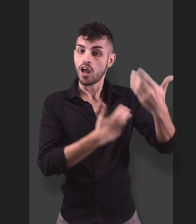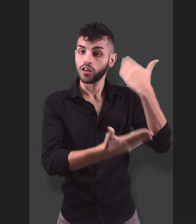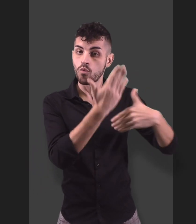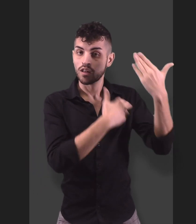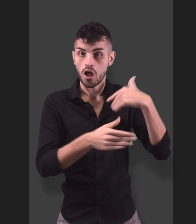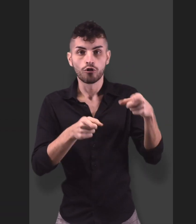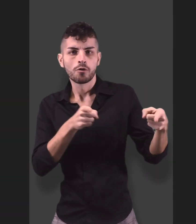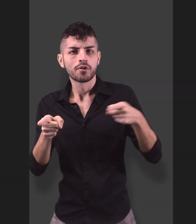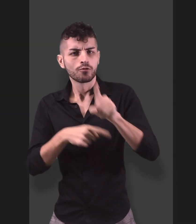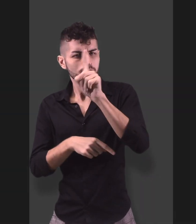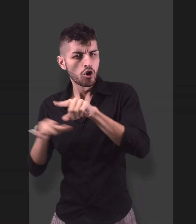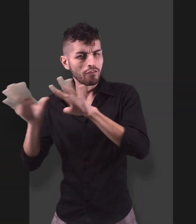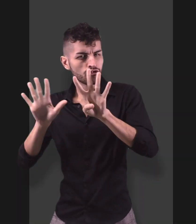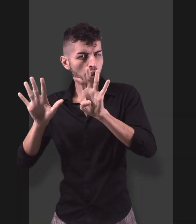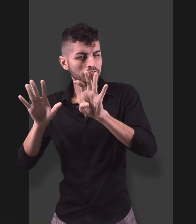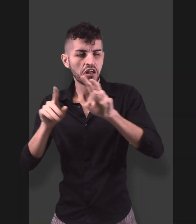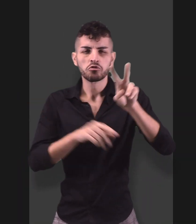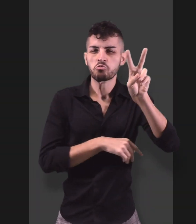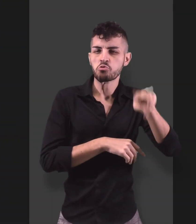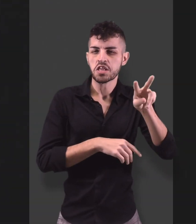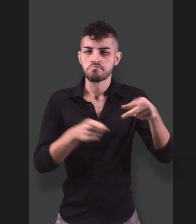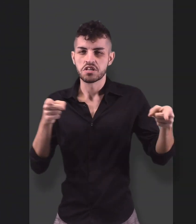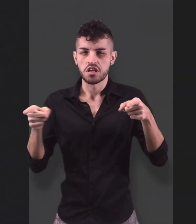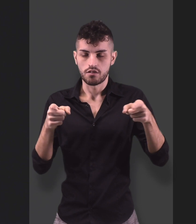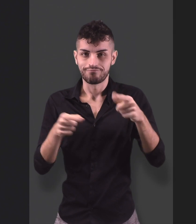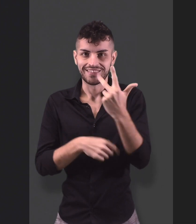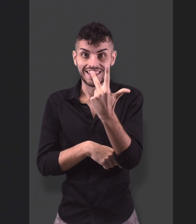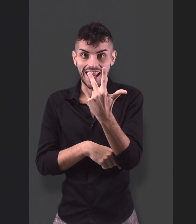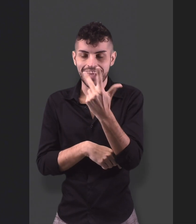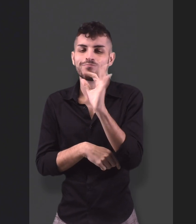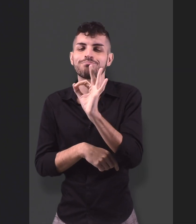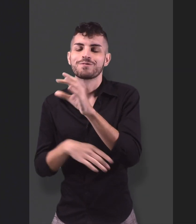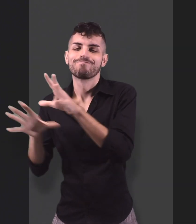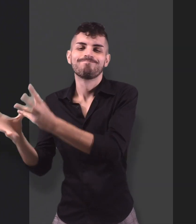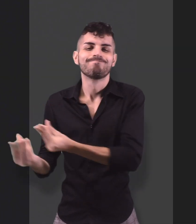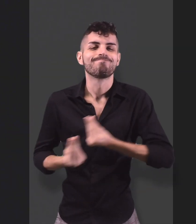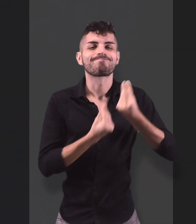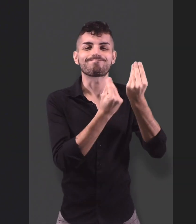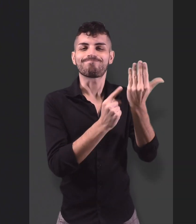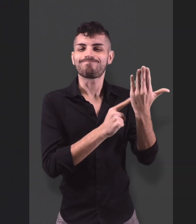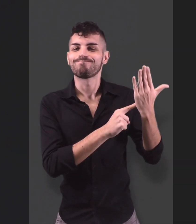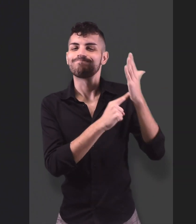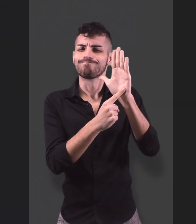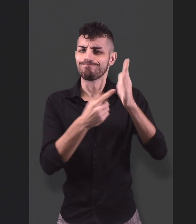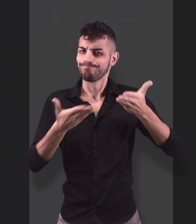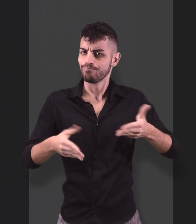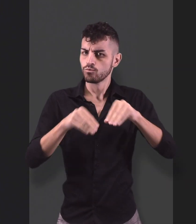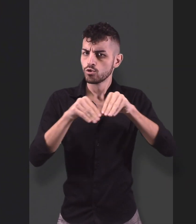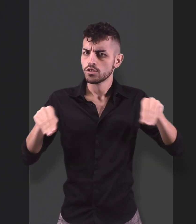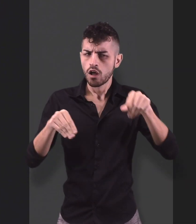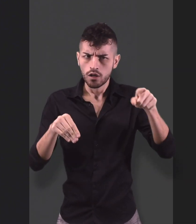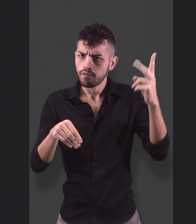Le tre opere qui esposte potrebbero allora far parte del gruppo di statue risalenti alla scoperta del